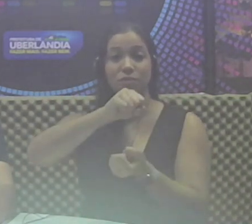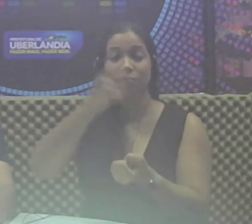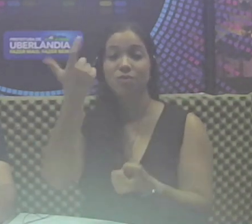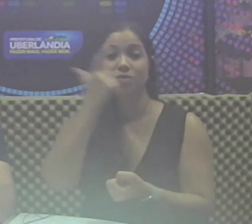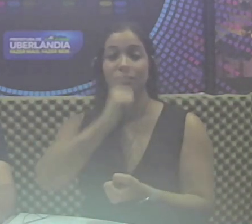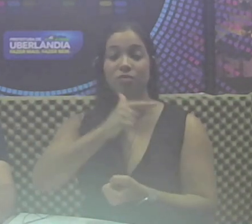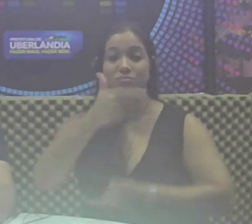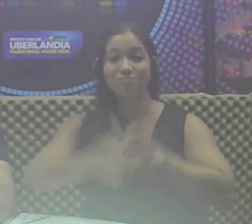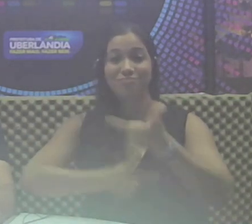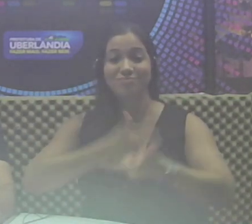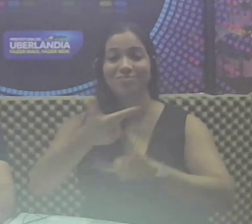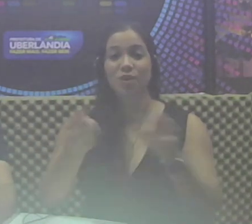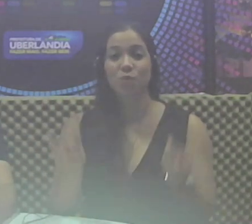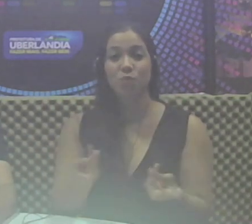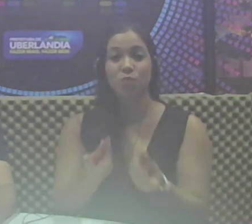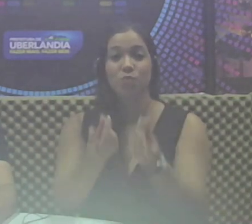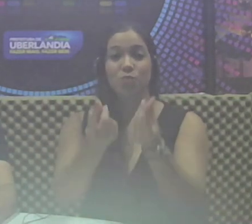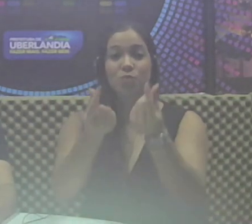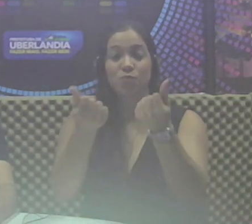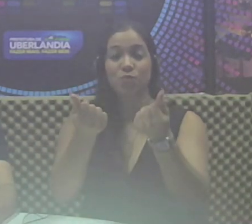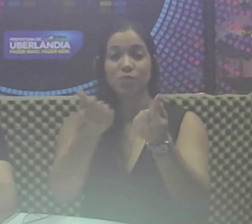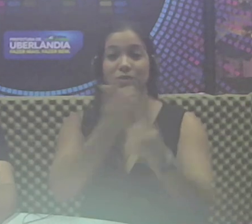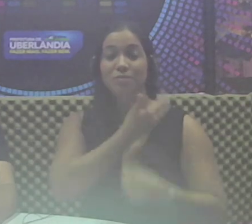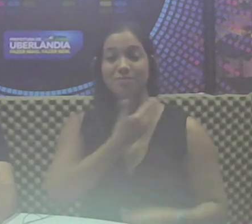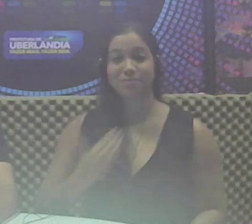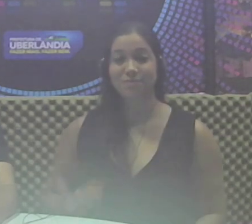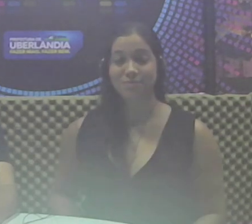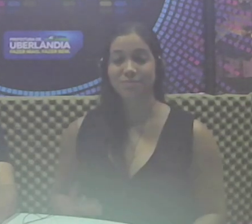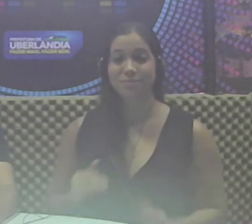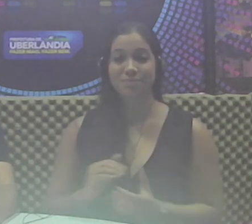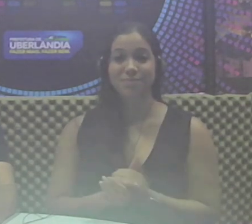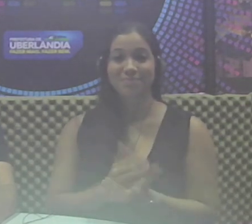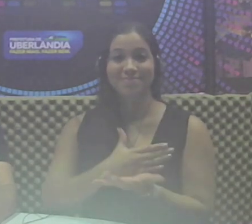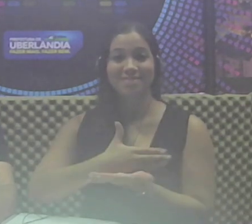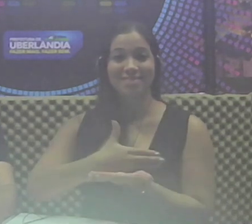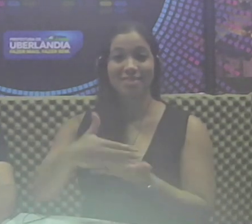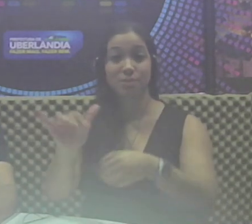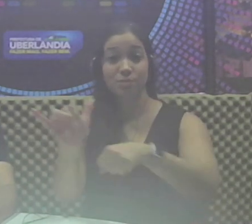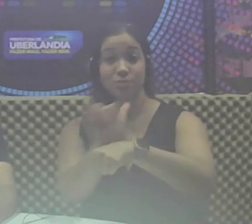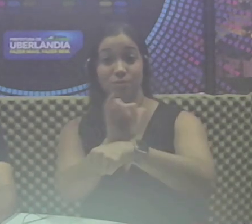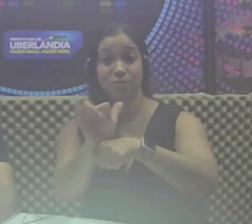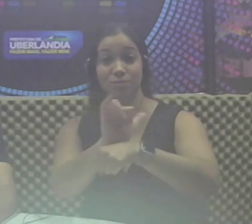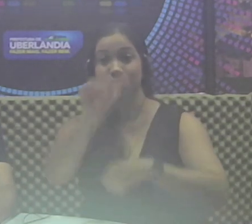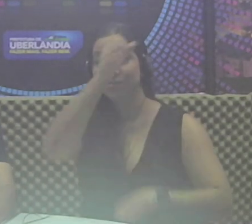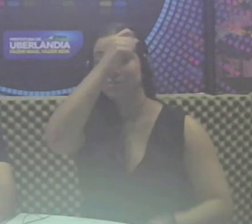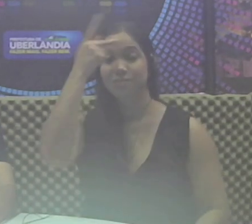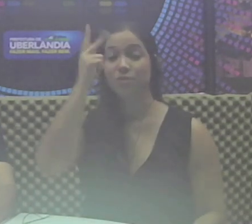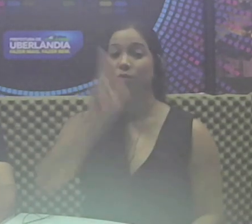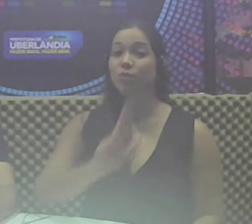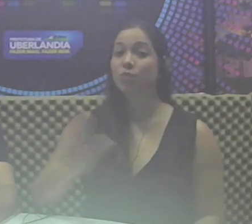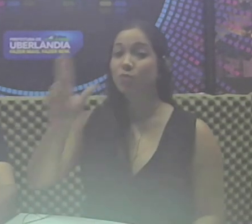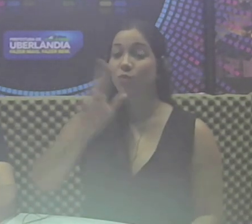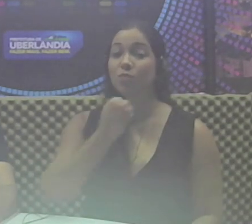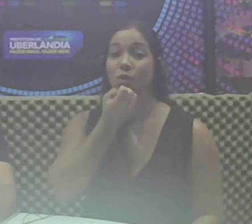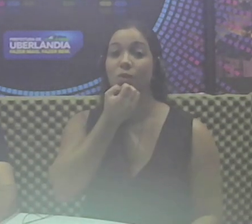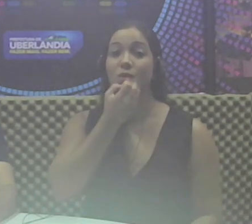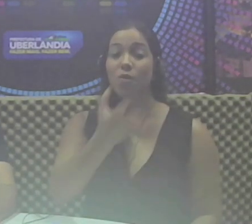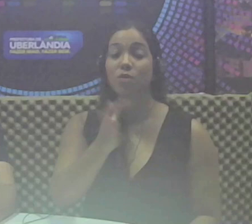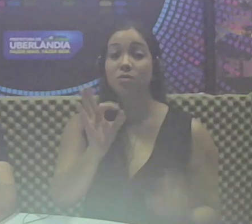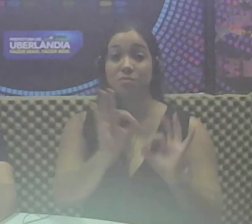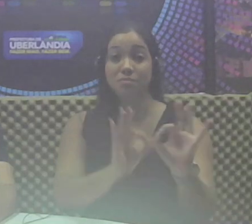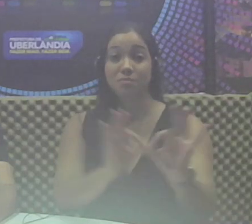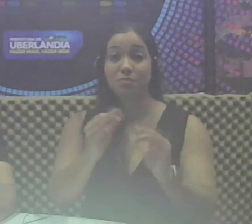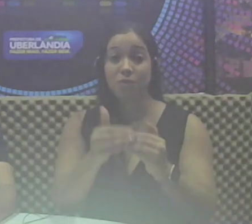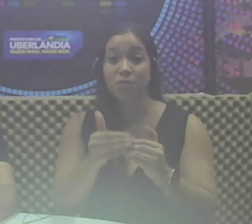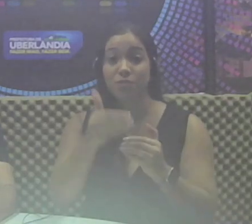produtividade e qualidade nas obras públicas. Com o início do plano, a Prefeitura de Uberlândia reforça a preparação para, em